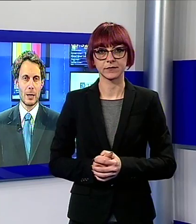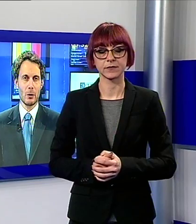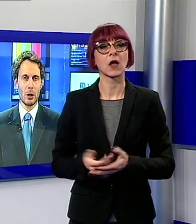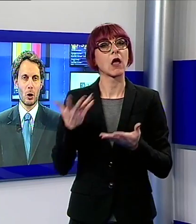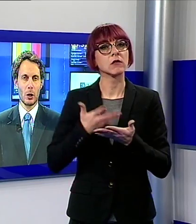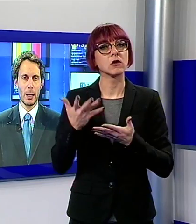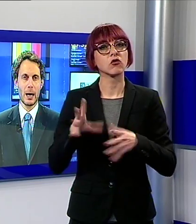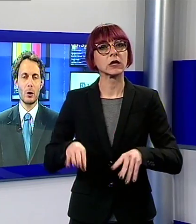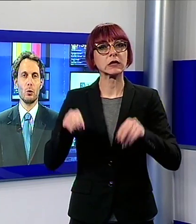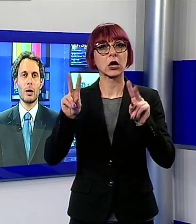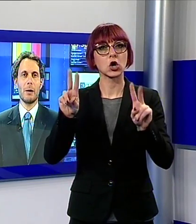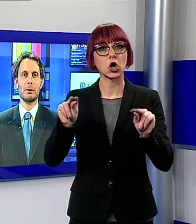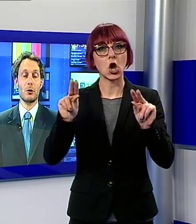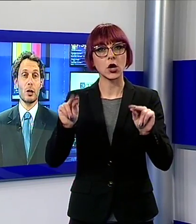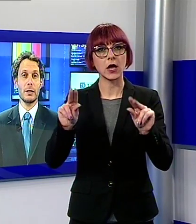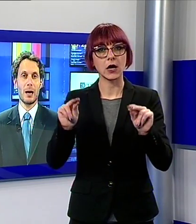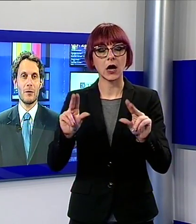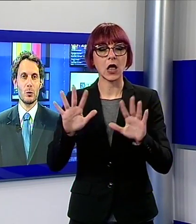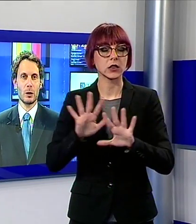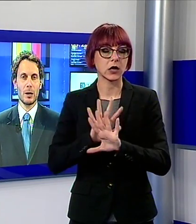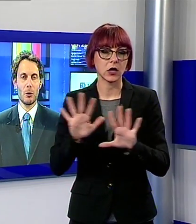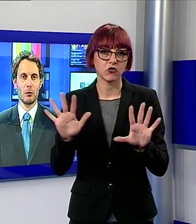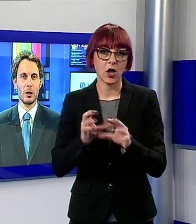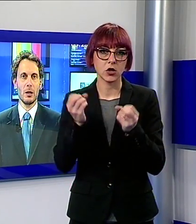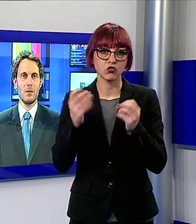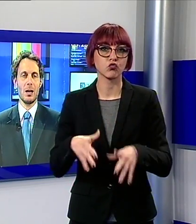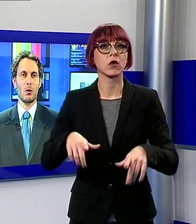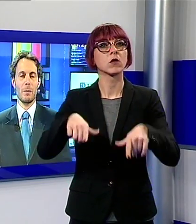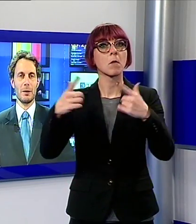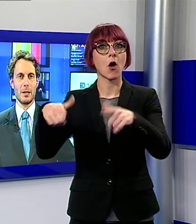con la cronaca con una tragedia avvenuta nei boschi di Villa Colemandina